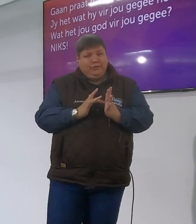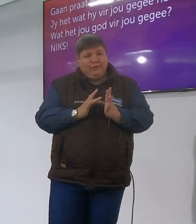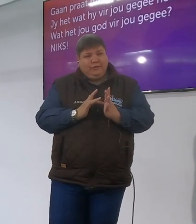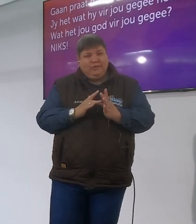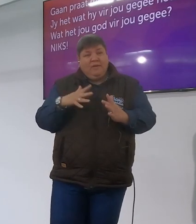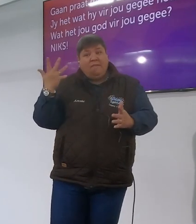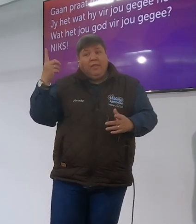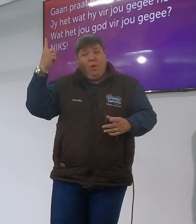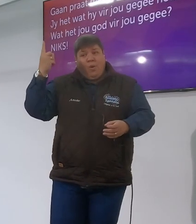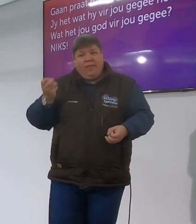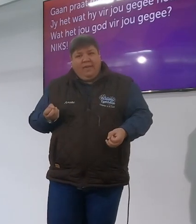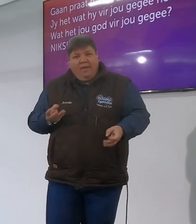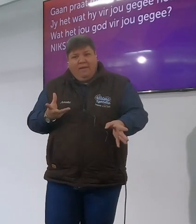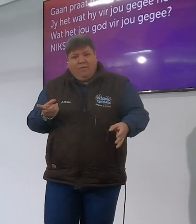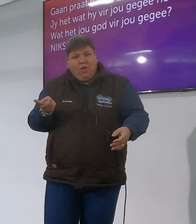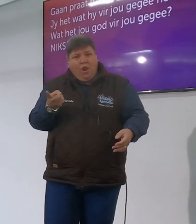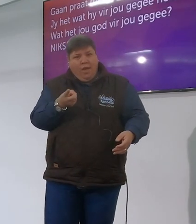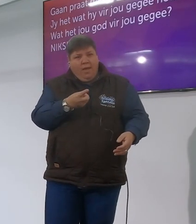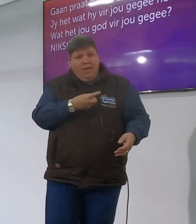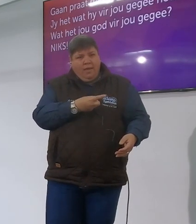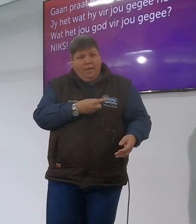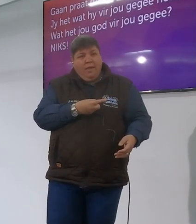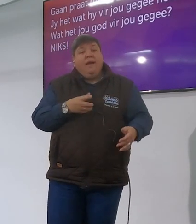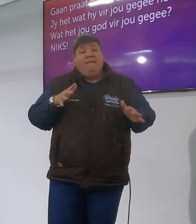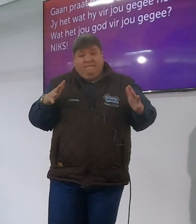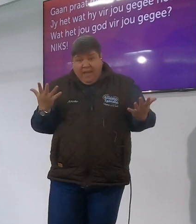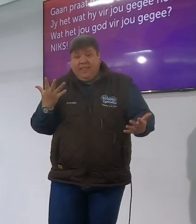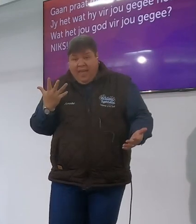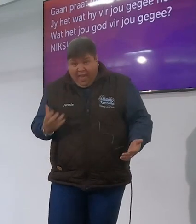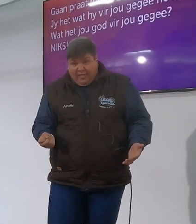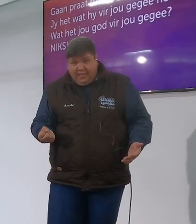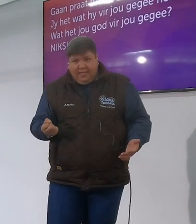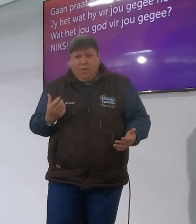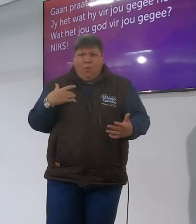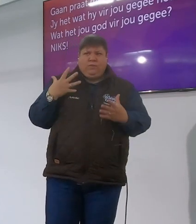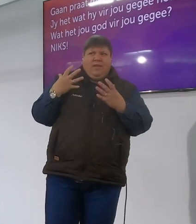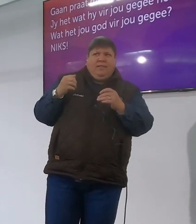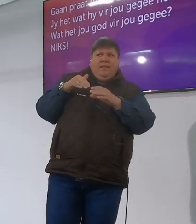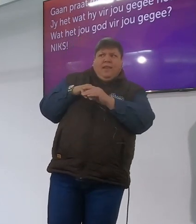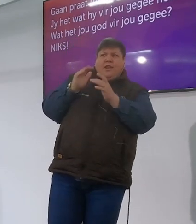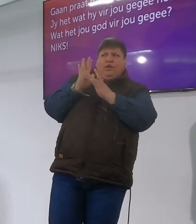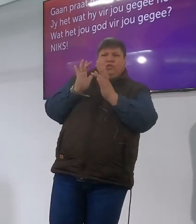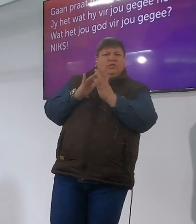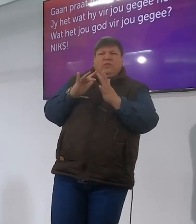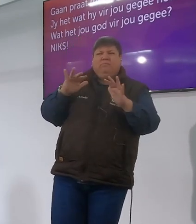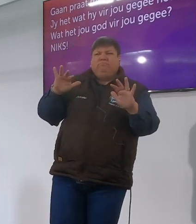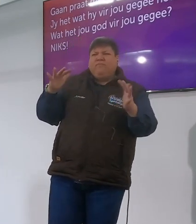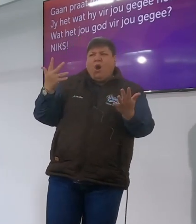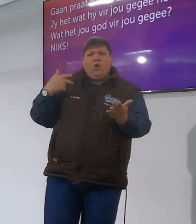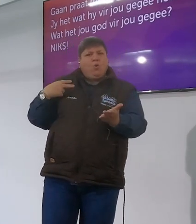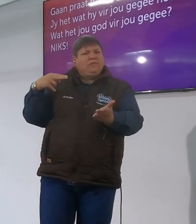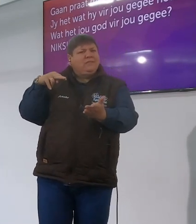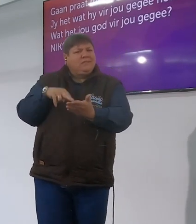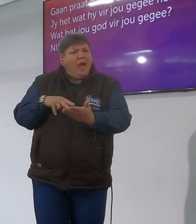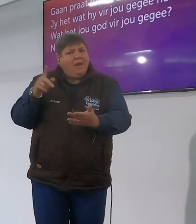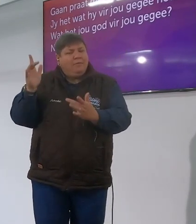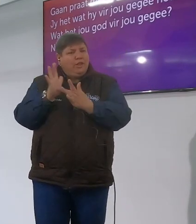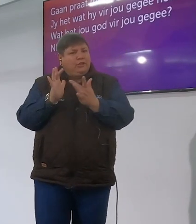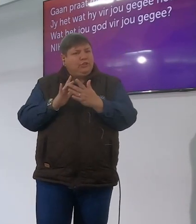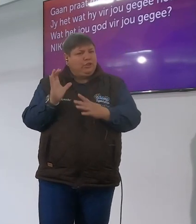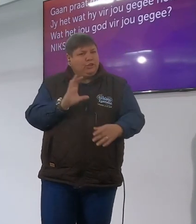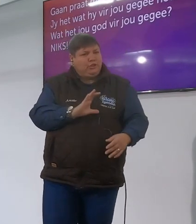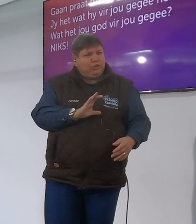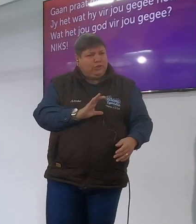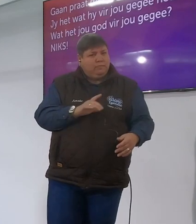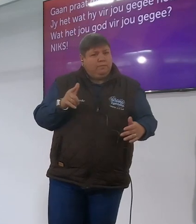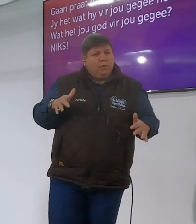wat het jou en dis wat die volgende punt ook gaan haal wat het ons in Jesus waar staan ons in Jesus Christus en